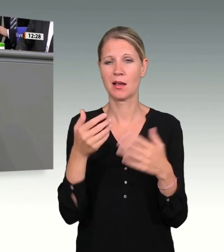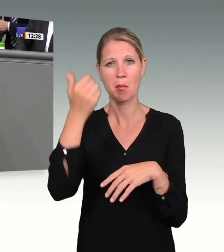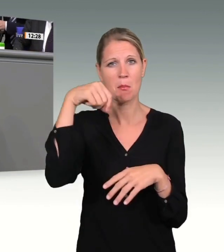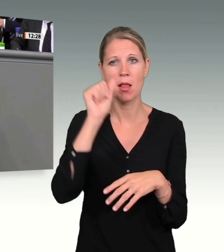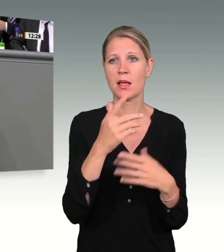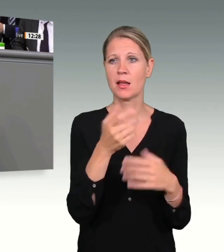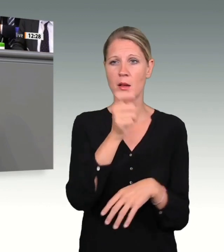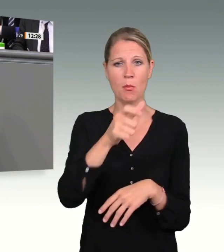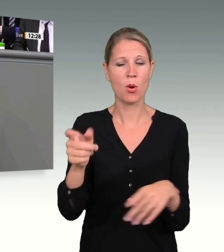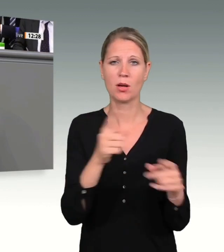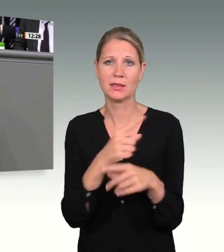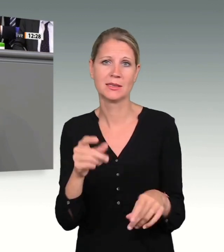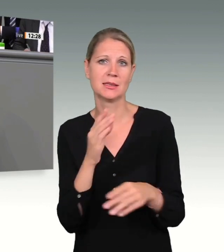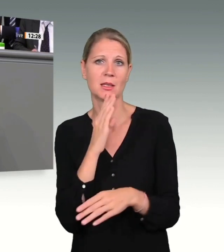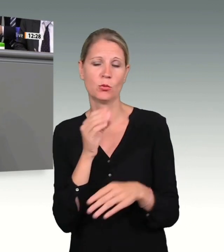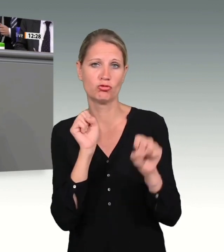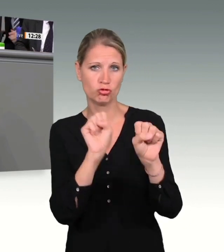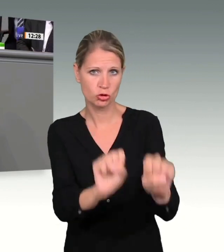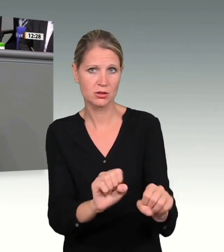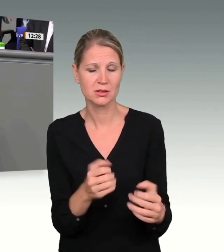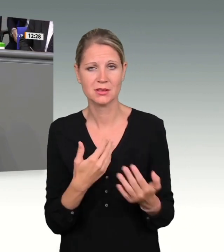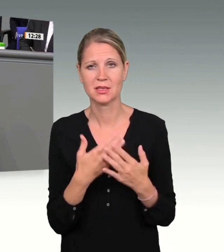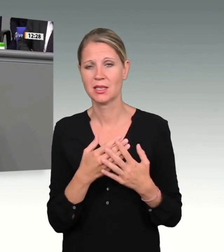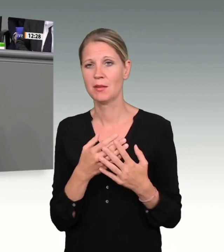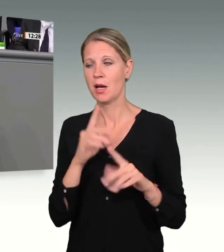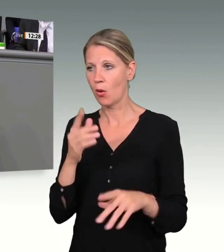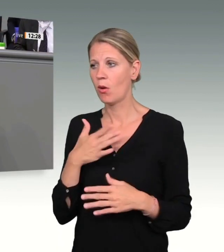auch im Namen der SPD-Fraktion um Vergebung bitten.